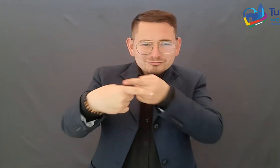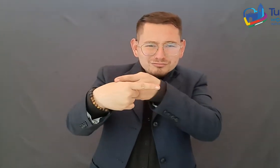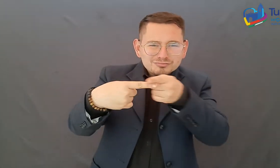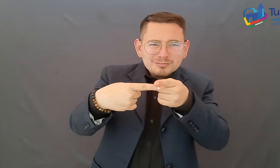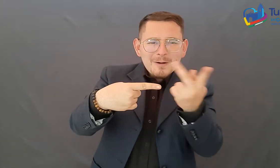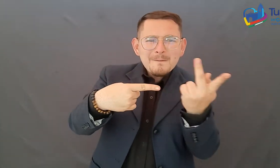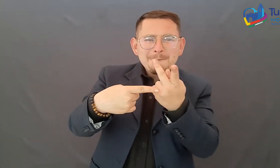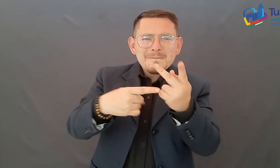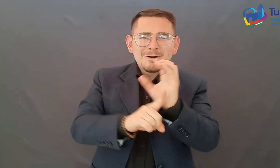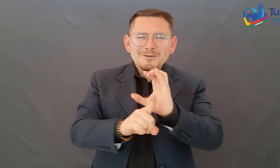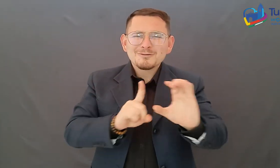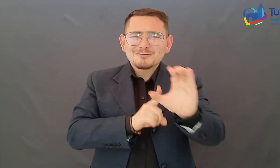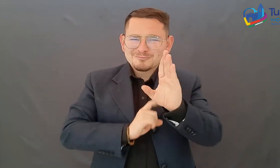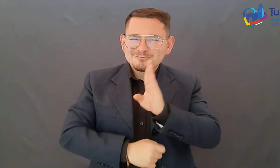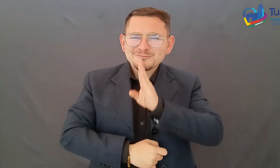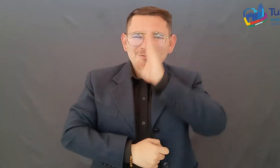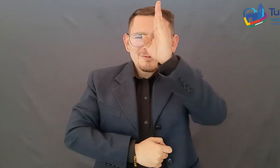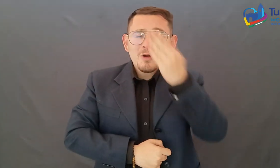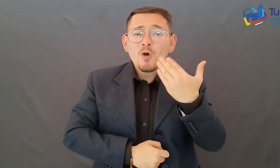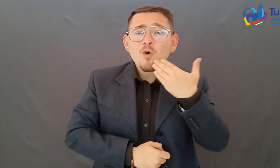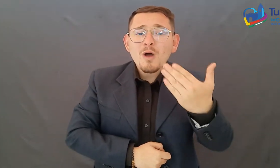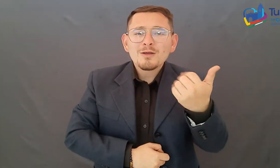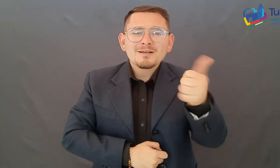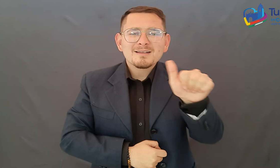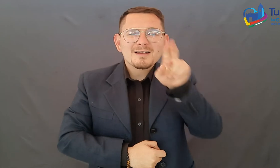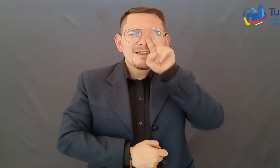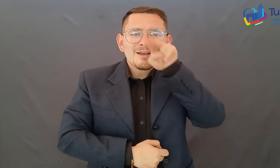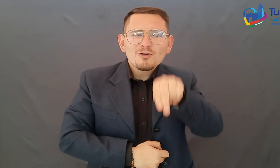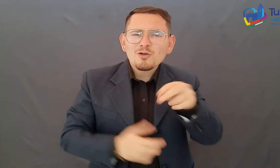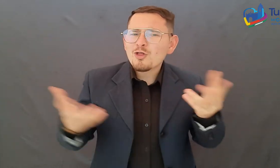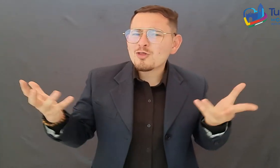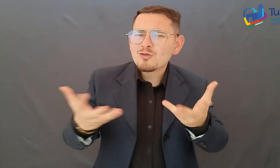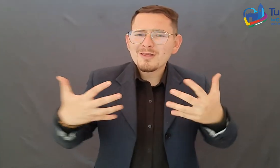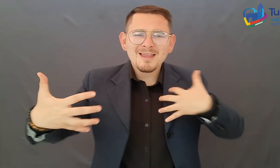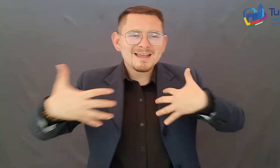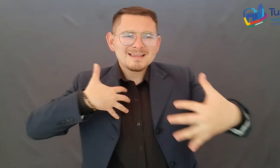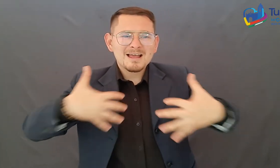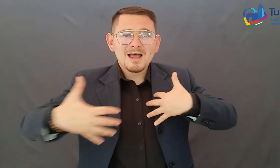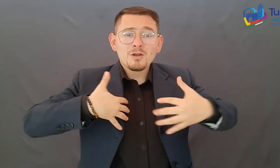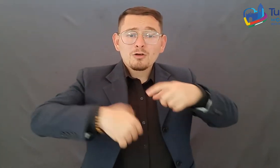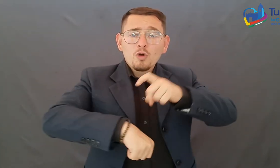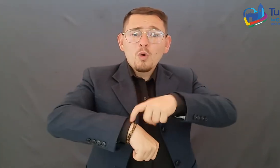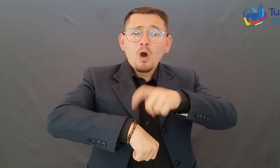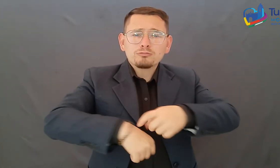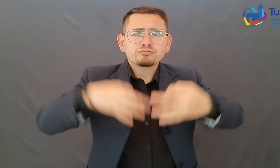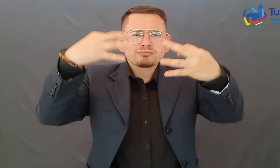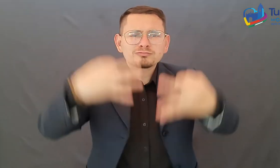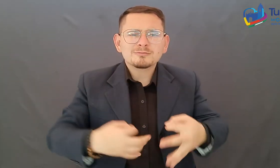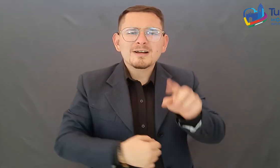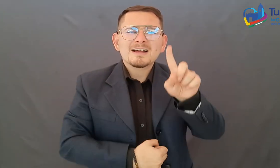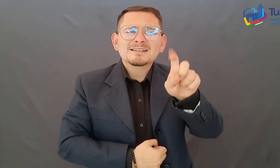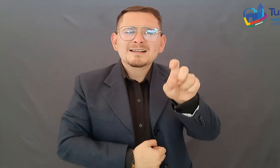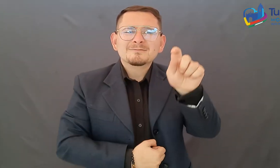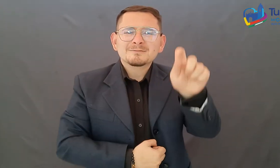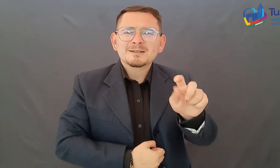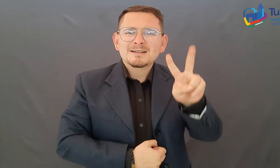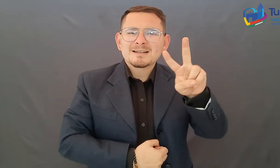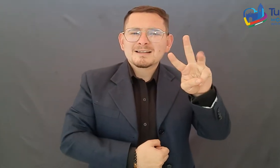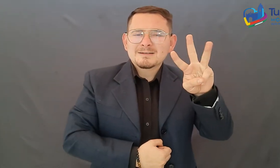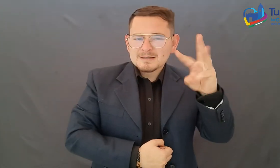de junio, en el Teatro Mayor Bicentenario. A partir de las 6 y 30 pm se dará apertura de las puertas para que